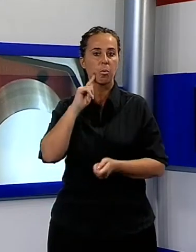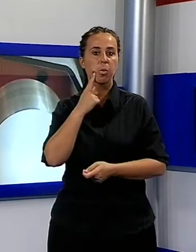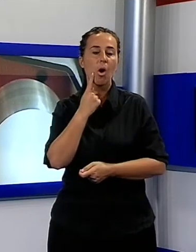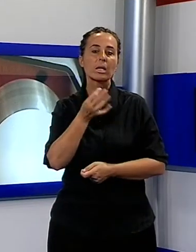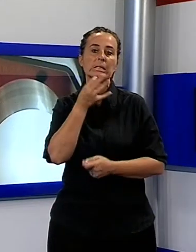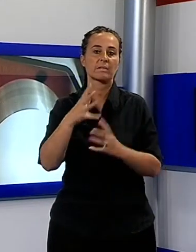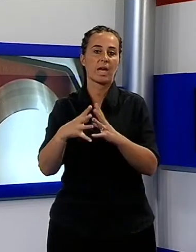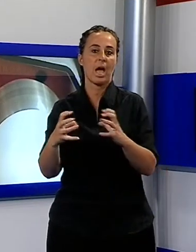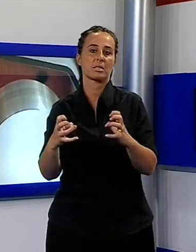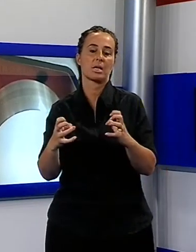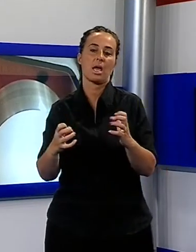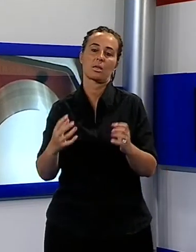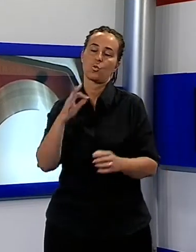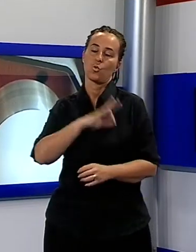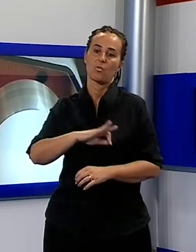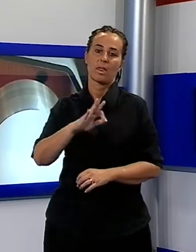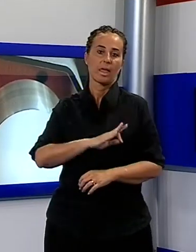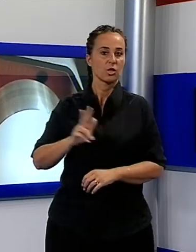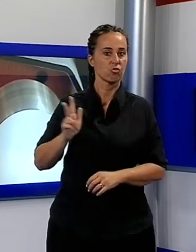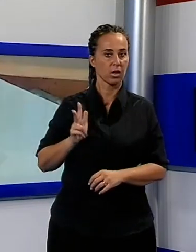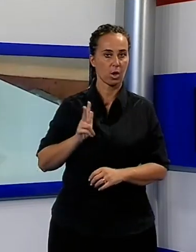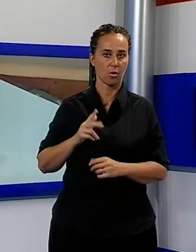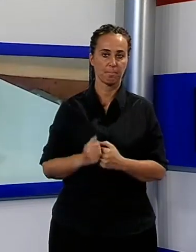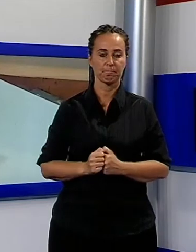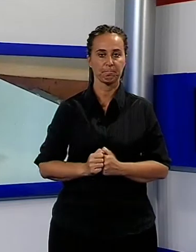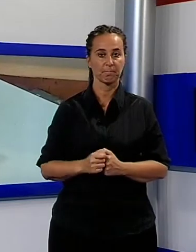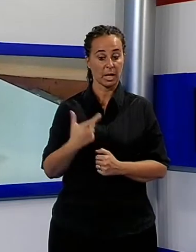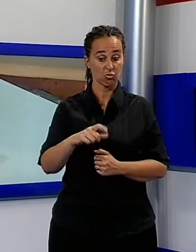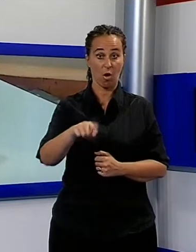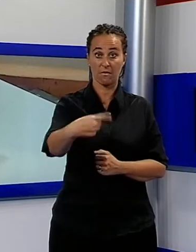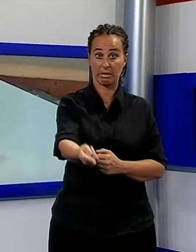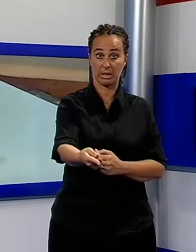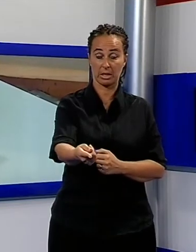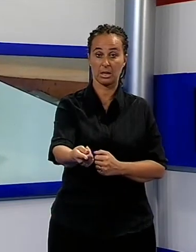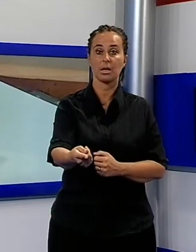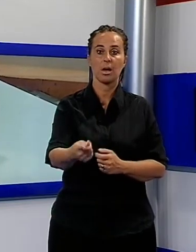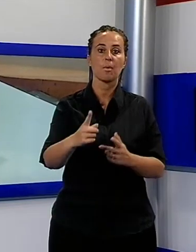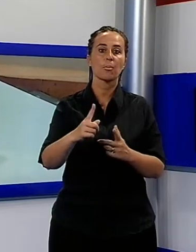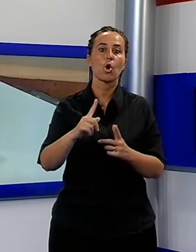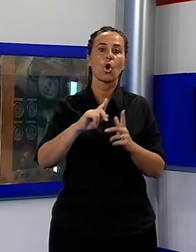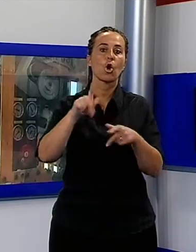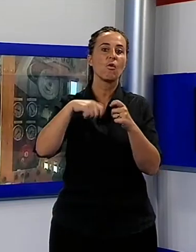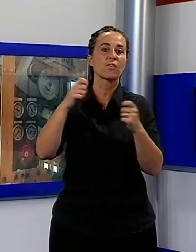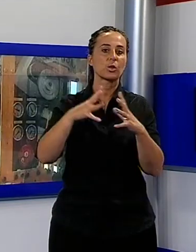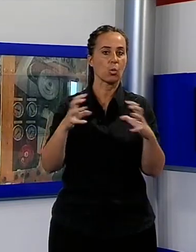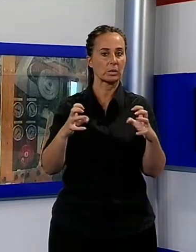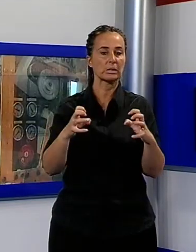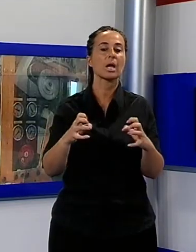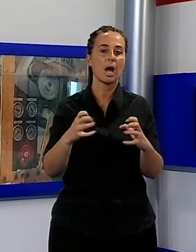economico significativo. Questo giovedì Confindustria Toscana Nord ospita una giornata di studio dal titolo Alta